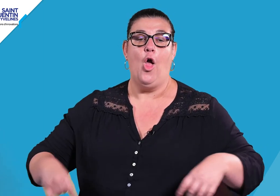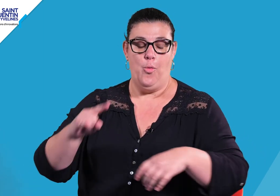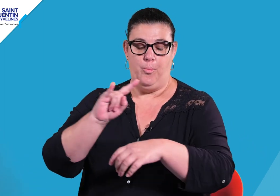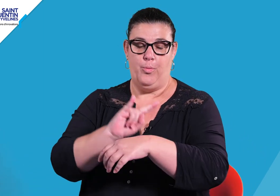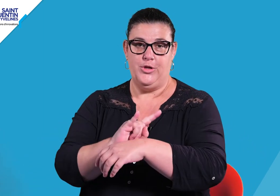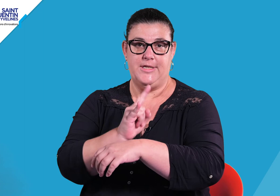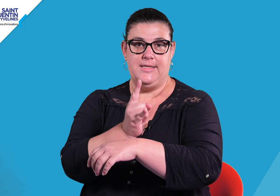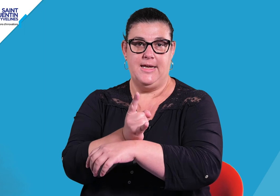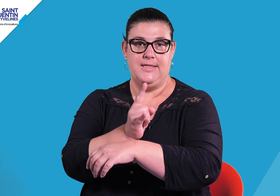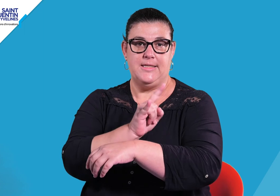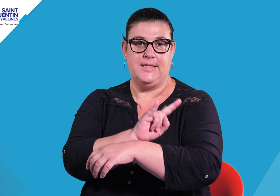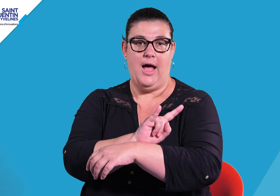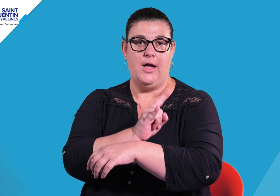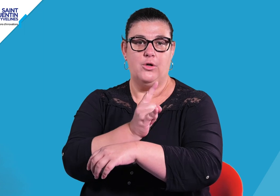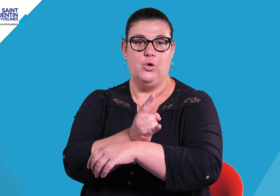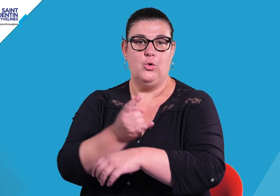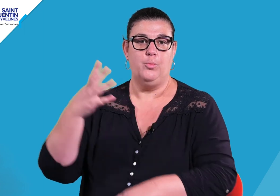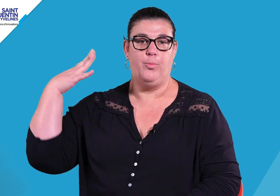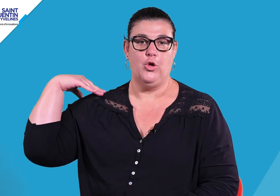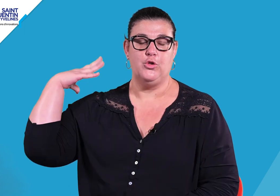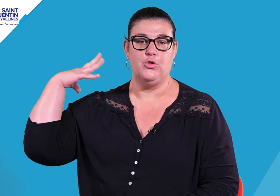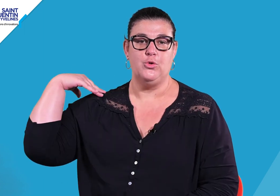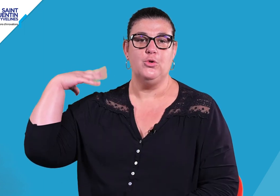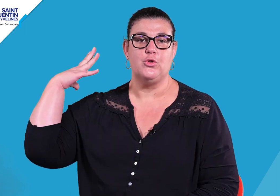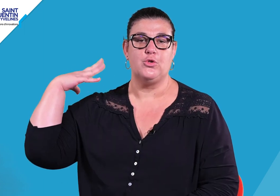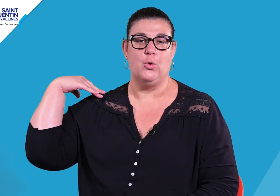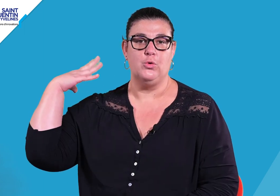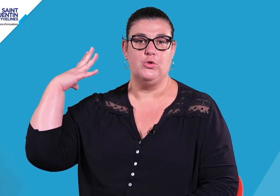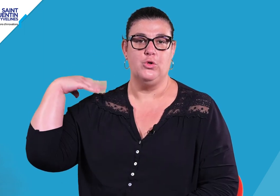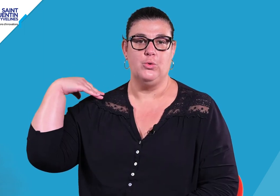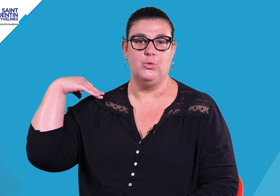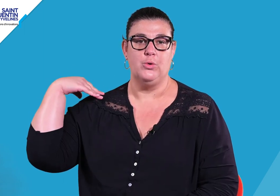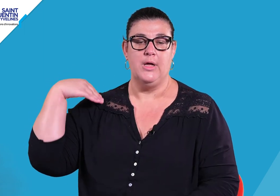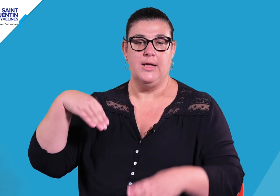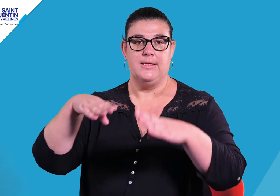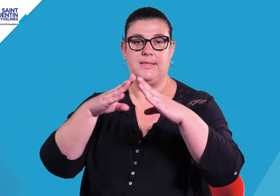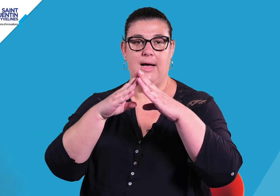Petit escargot porte sur son dos Sa